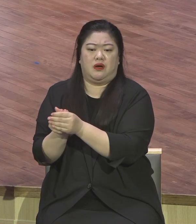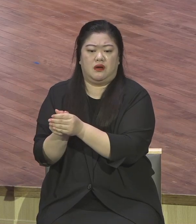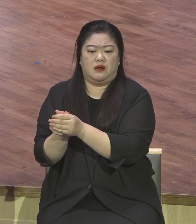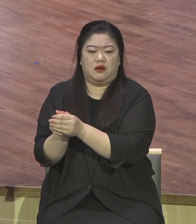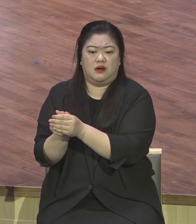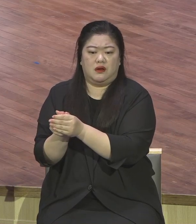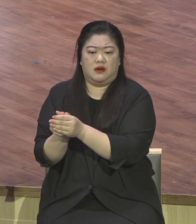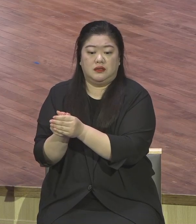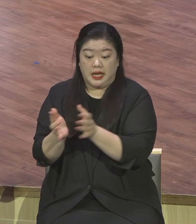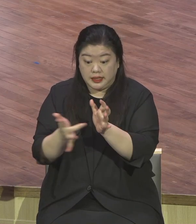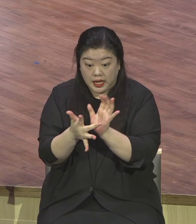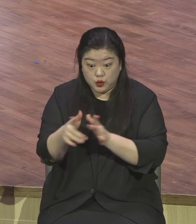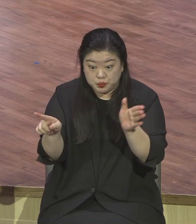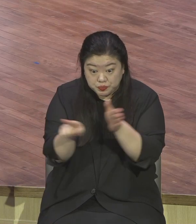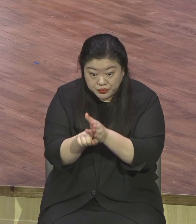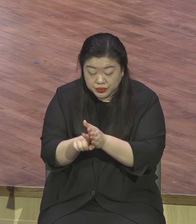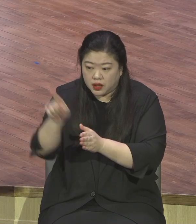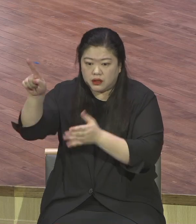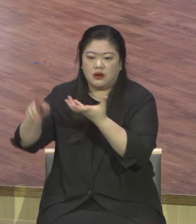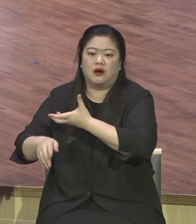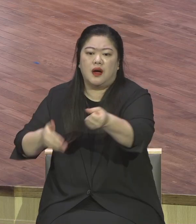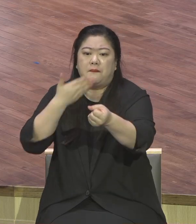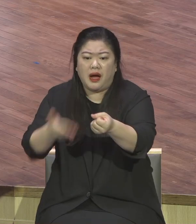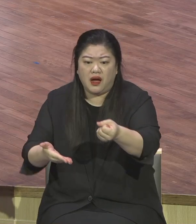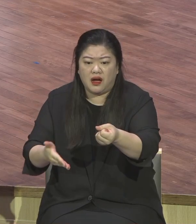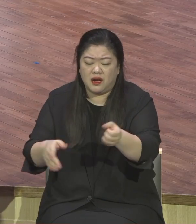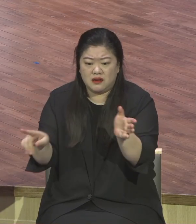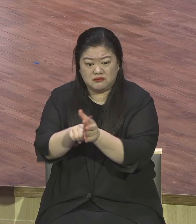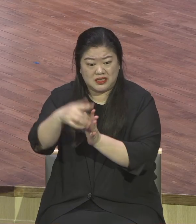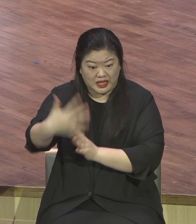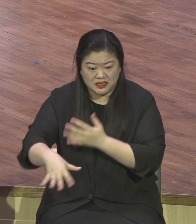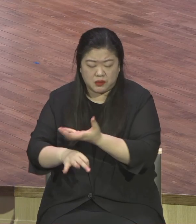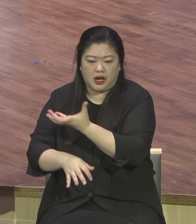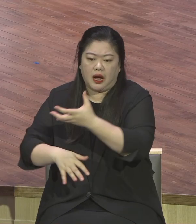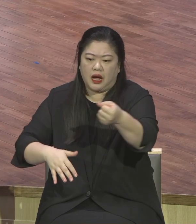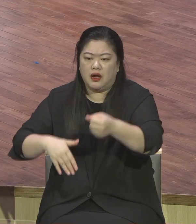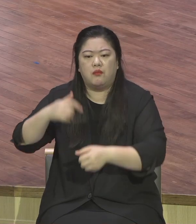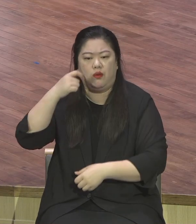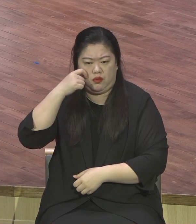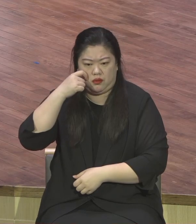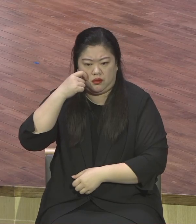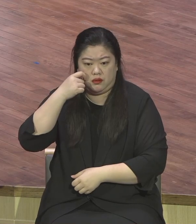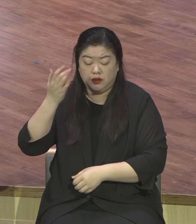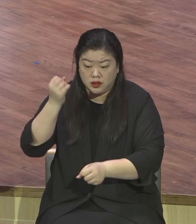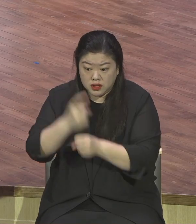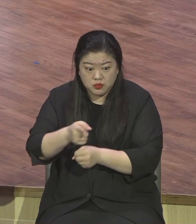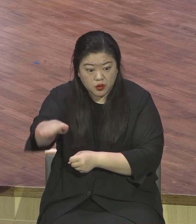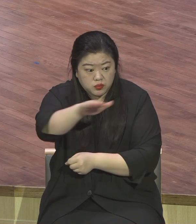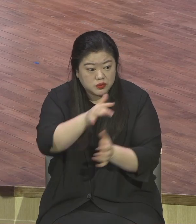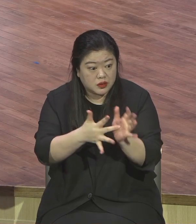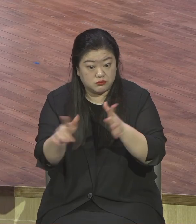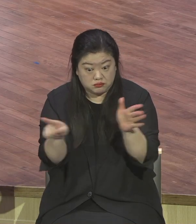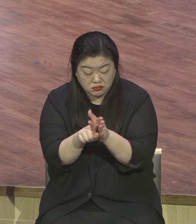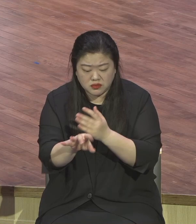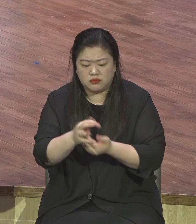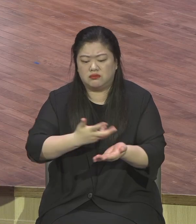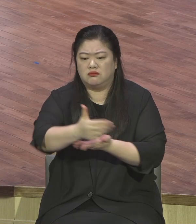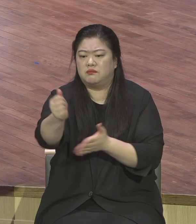못 믿었어요 신앙생활을 성경대로 안 해서 여러분들이 교회를 다니는 분이나